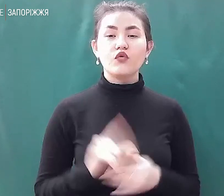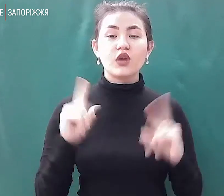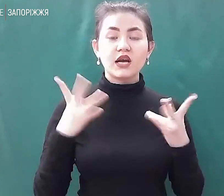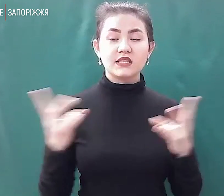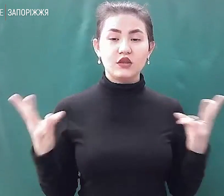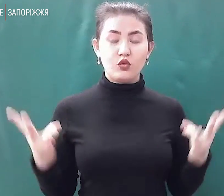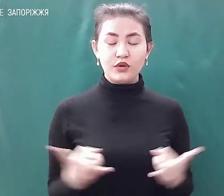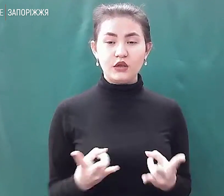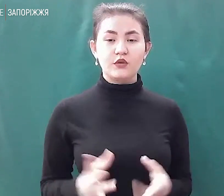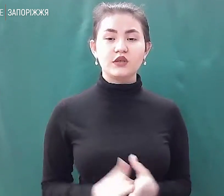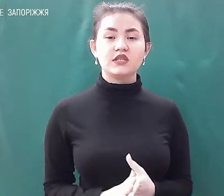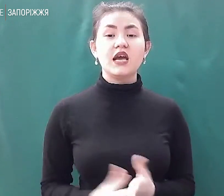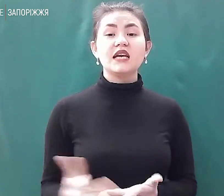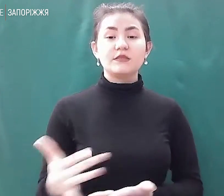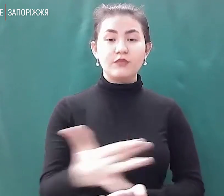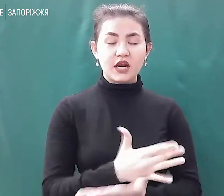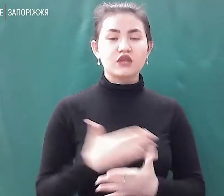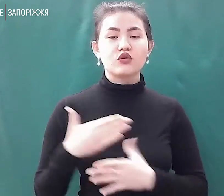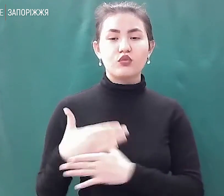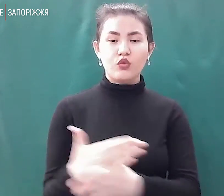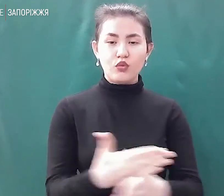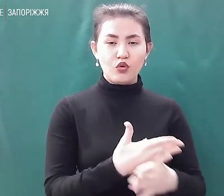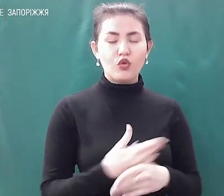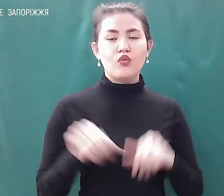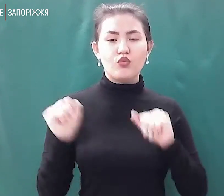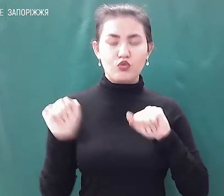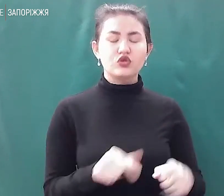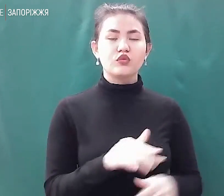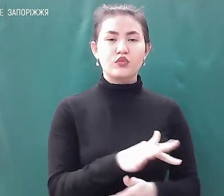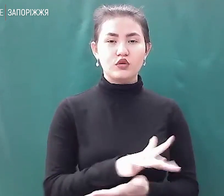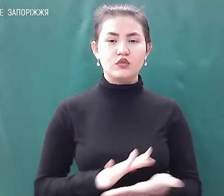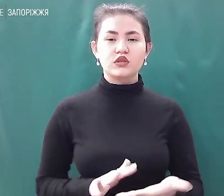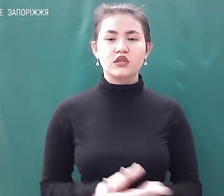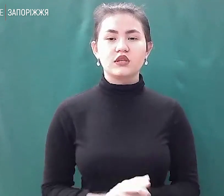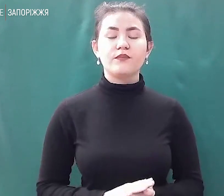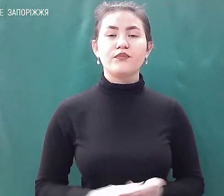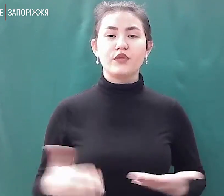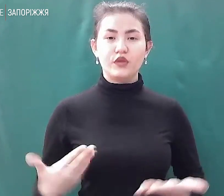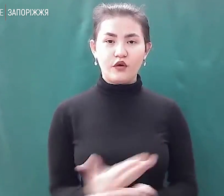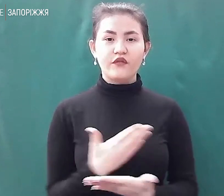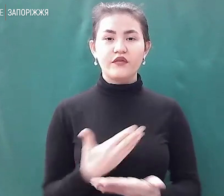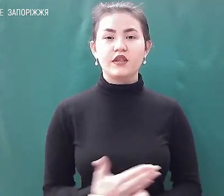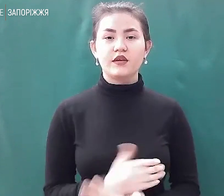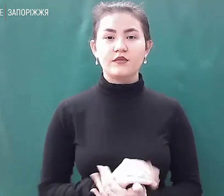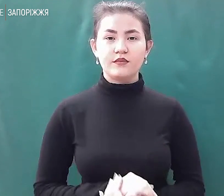збирати допомогу можуть продовжити. Новини на Суспільному. Запоріжжя.